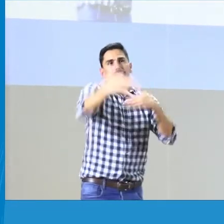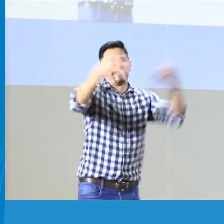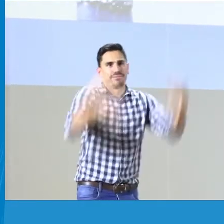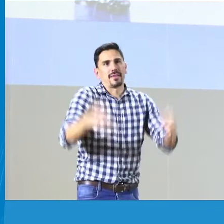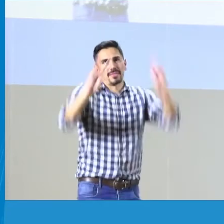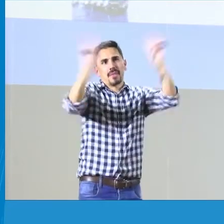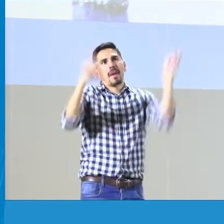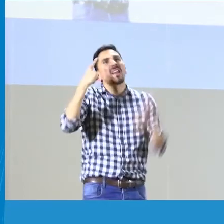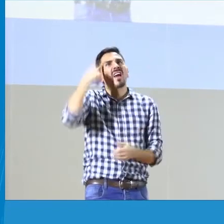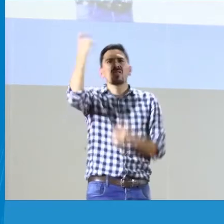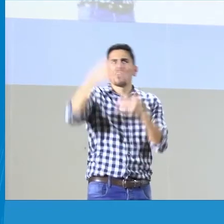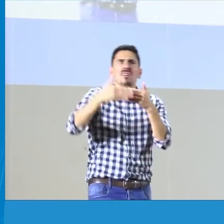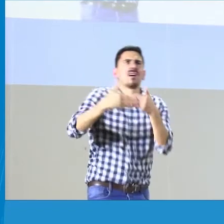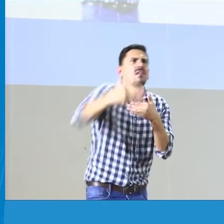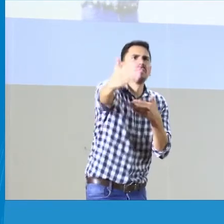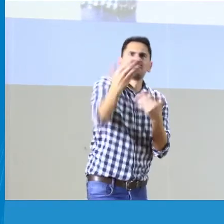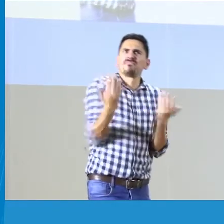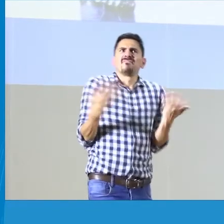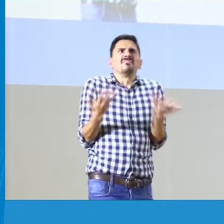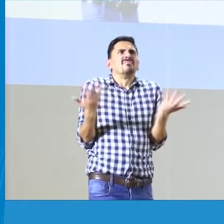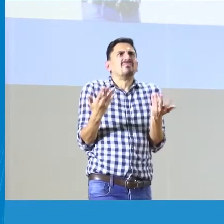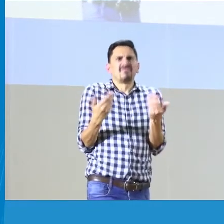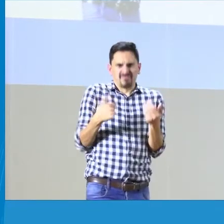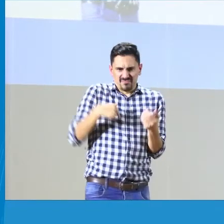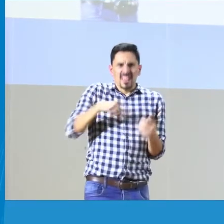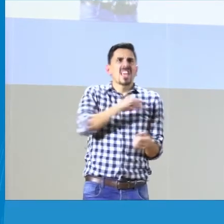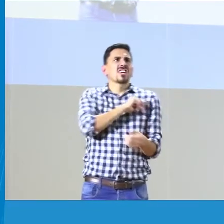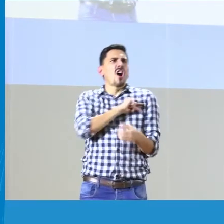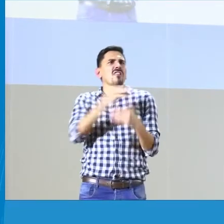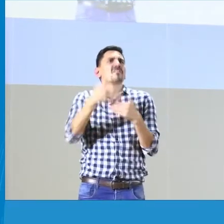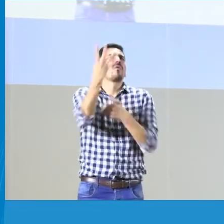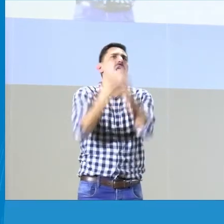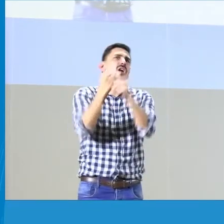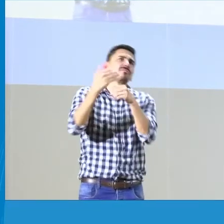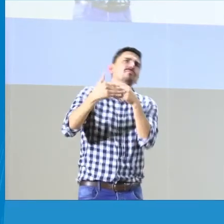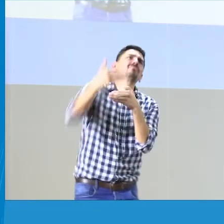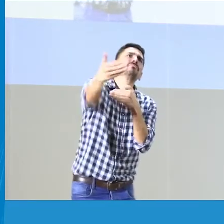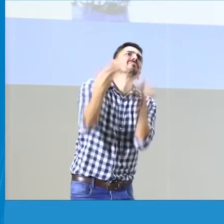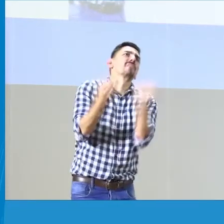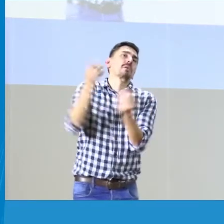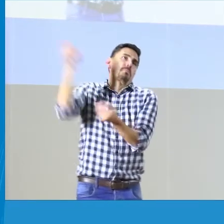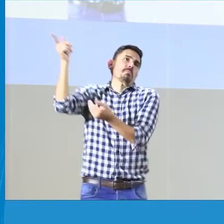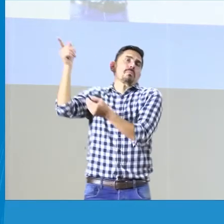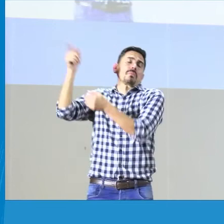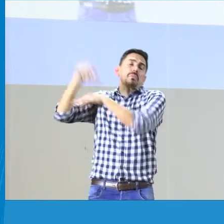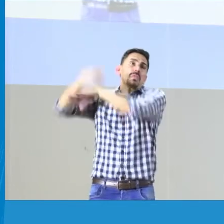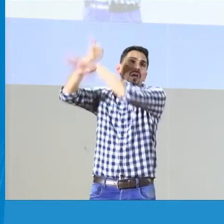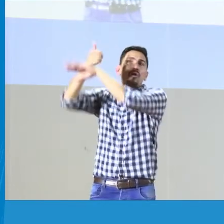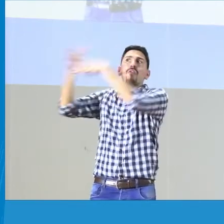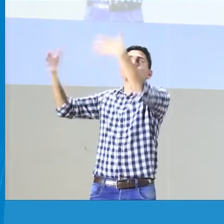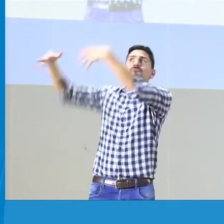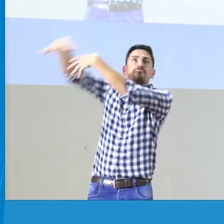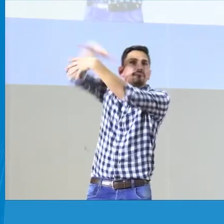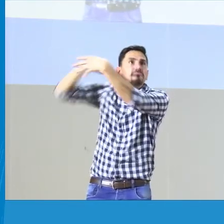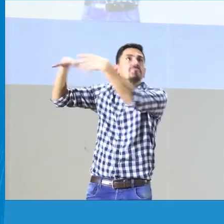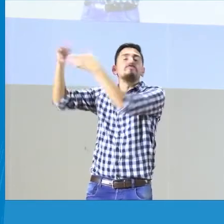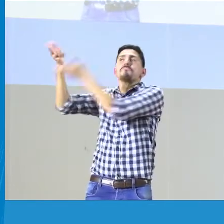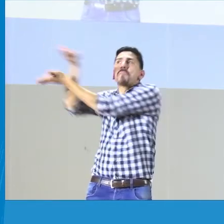Entonces, de ahora en adelante vamos a hablar de estos retos. El INSOR, ¿qué ha podido pensar